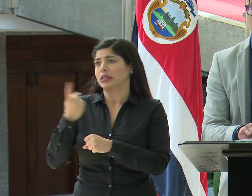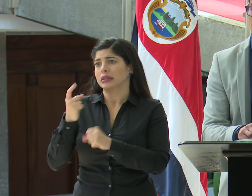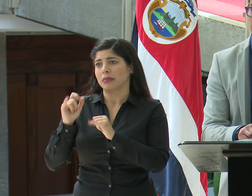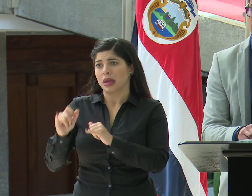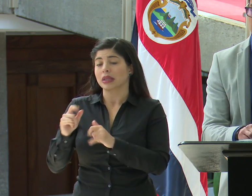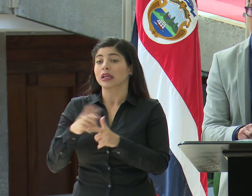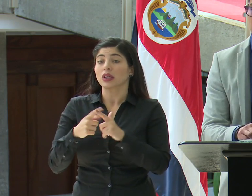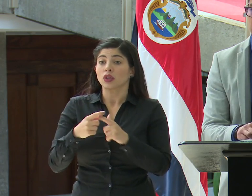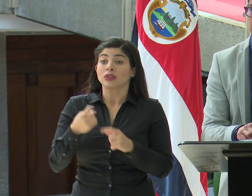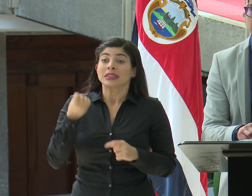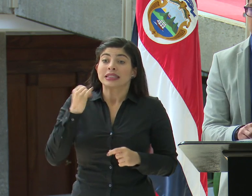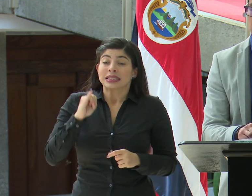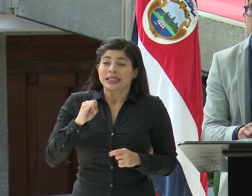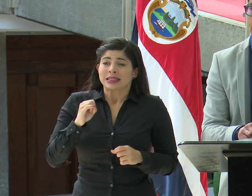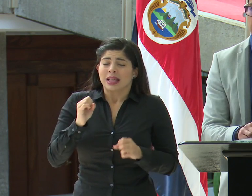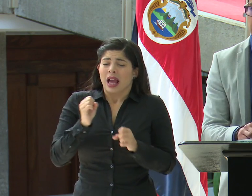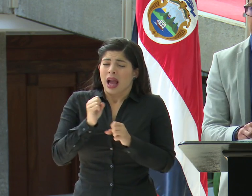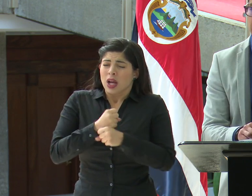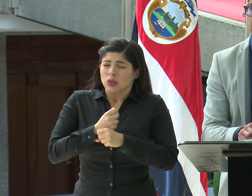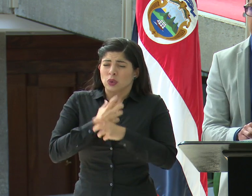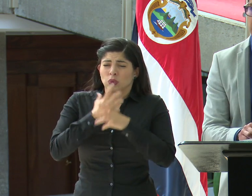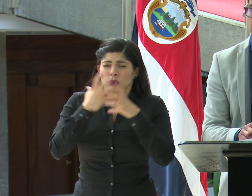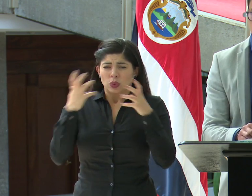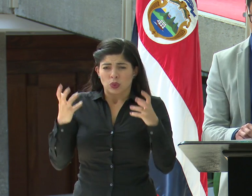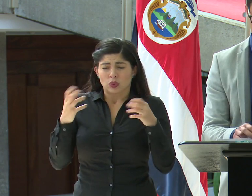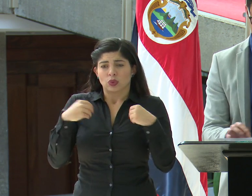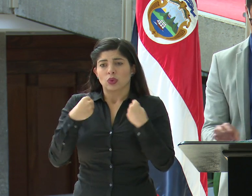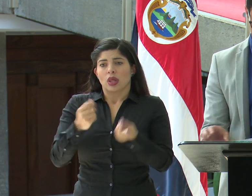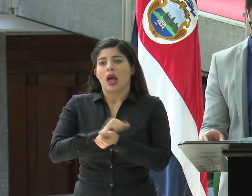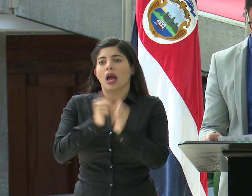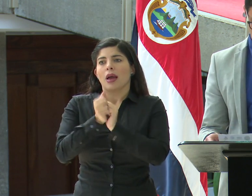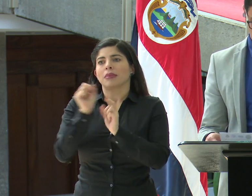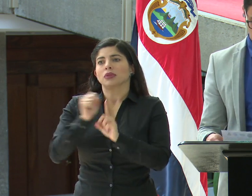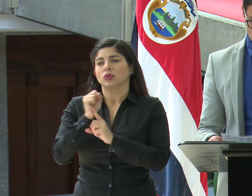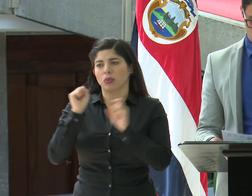que podemos hacer muchísimo, muchísimo para cambiar esa situación.